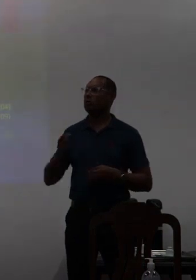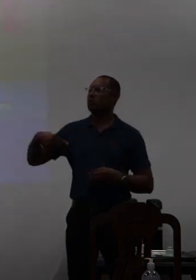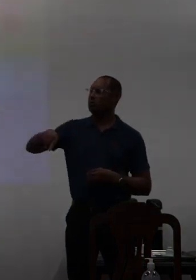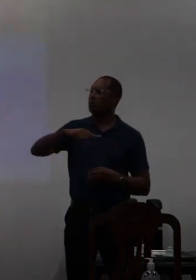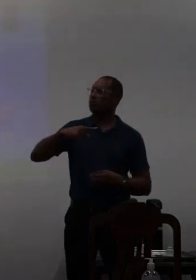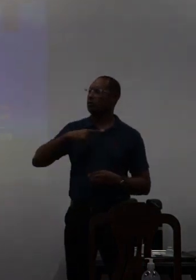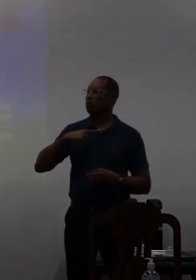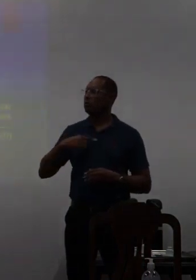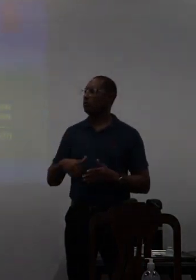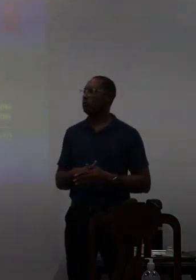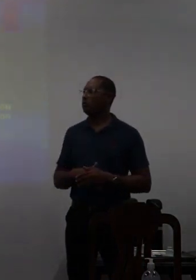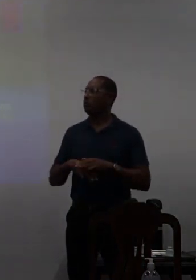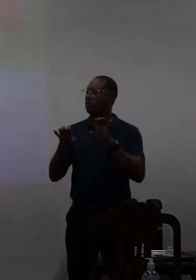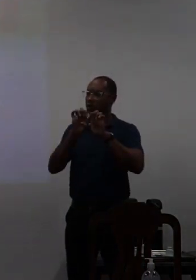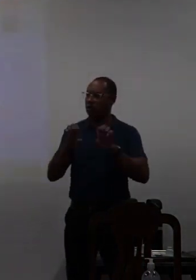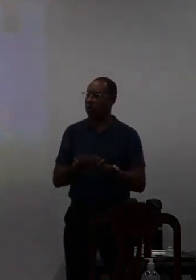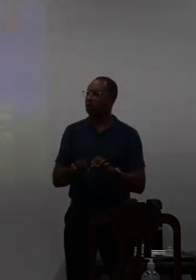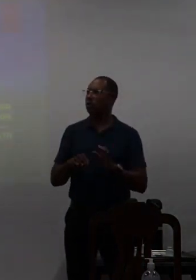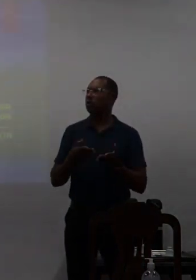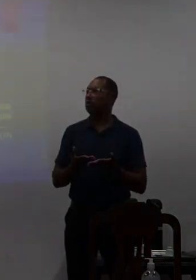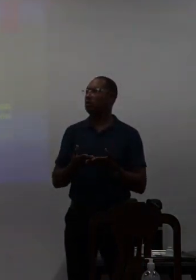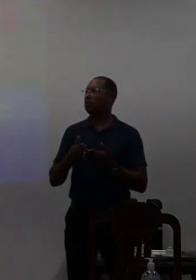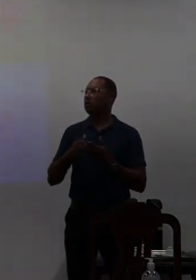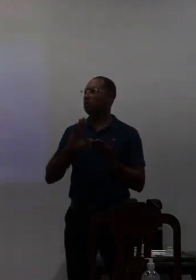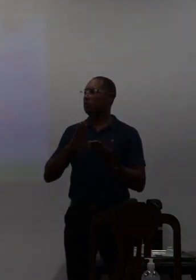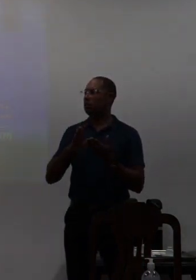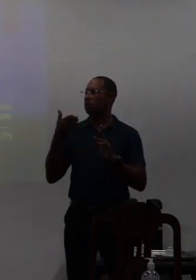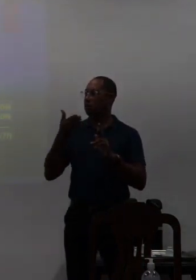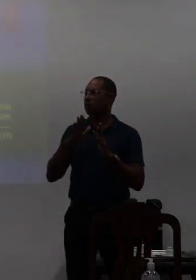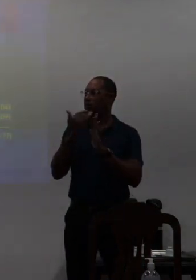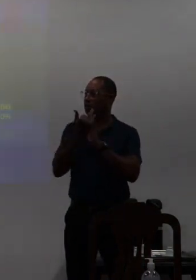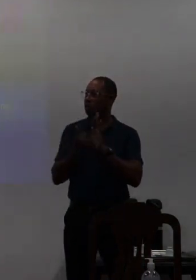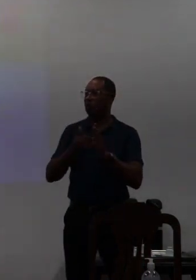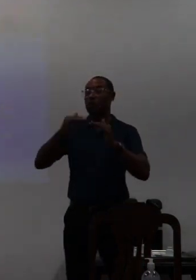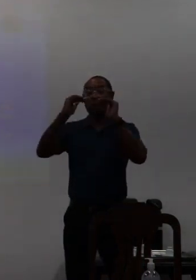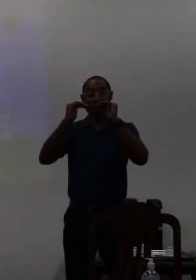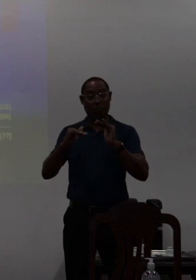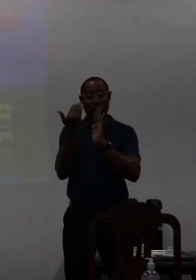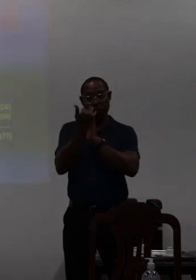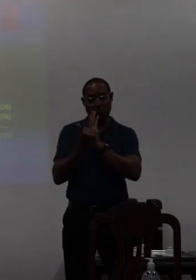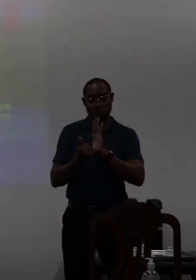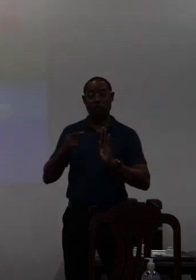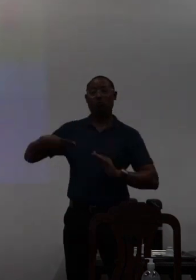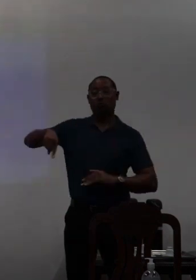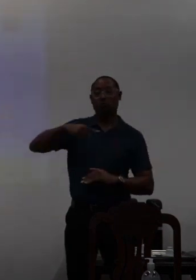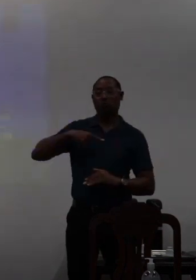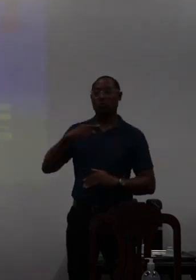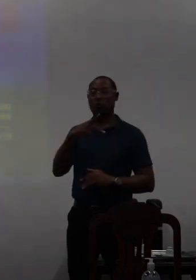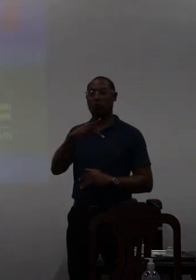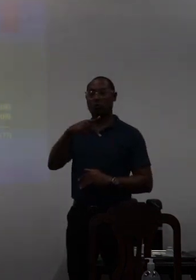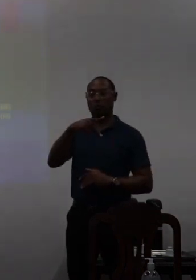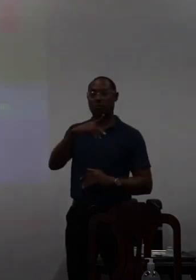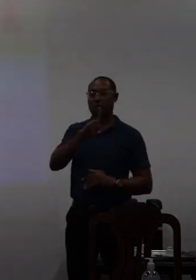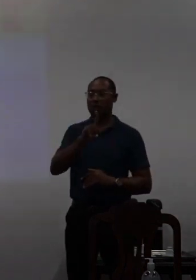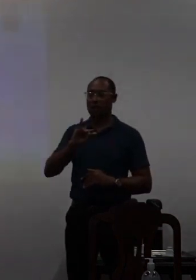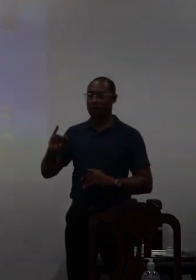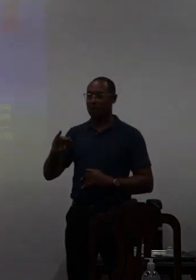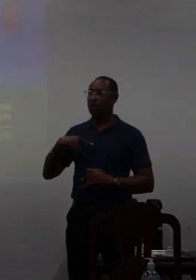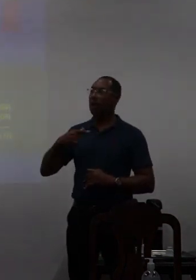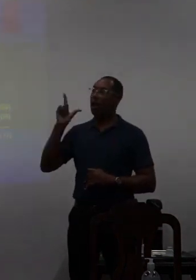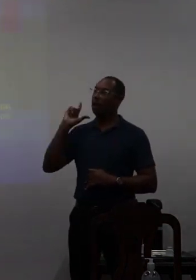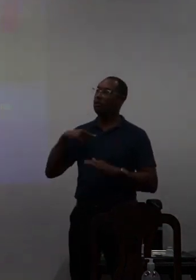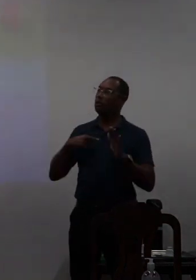tinha estrutura de planejamento é que precisaram estruturas de planejamento o que a gente tinha o PDI na versão anterior